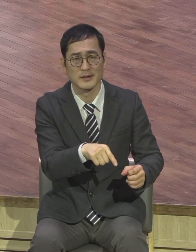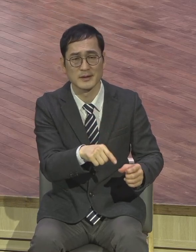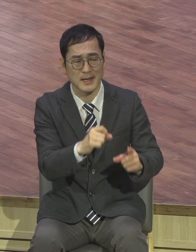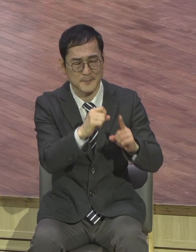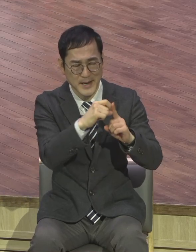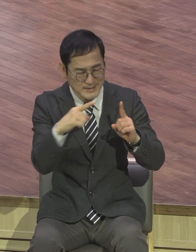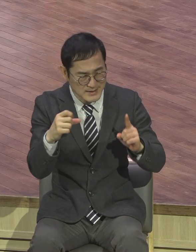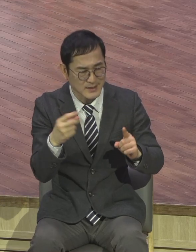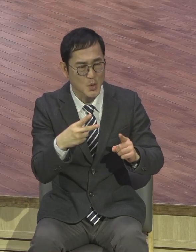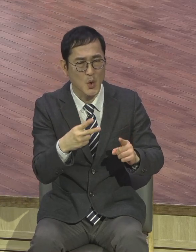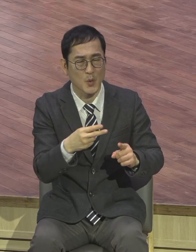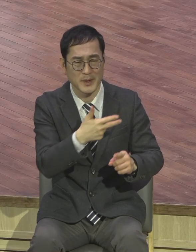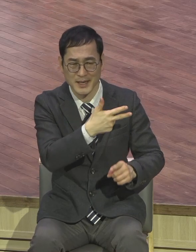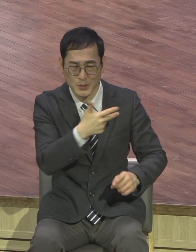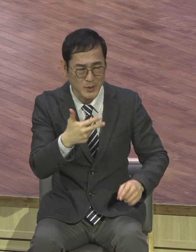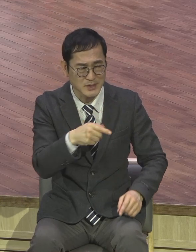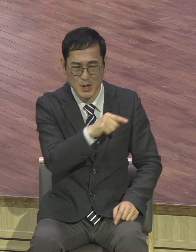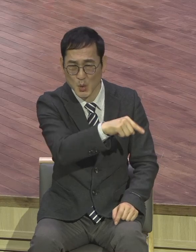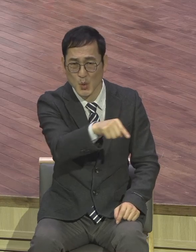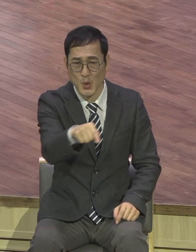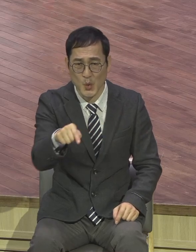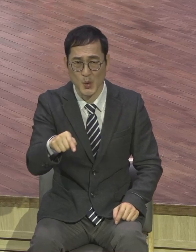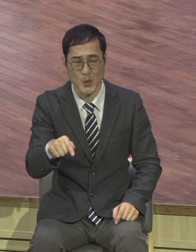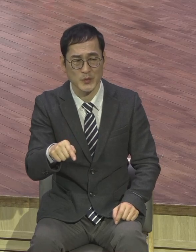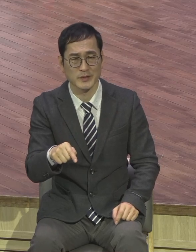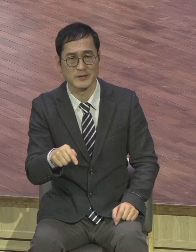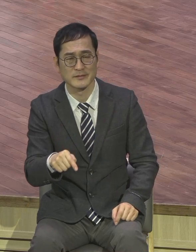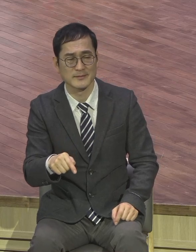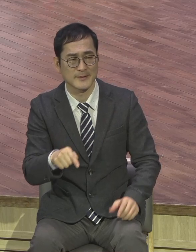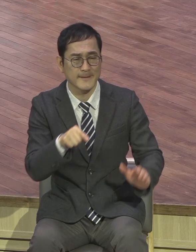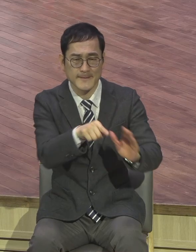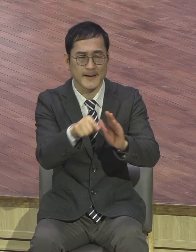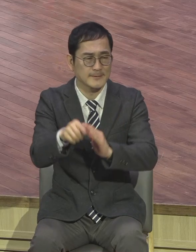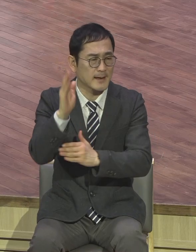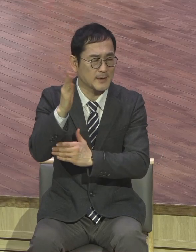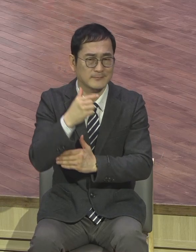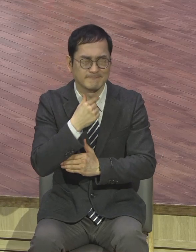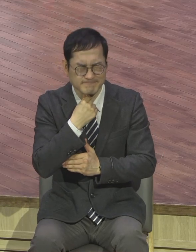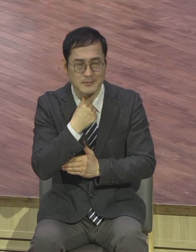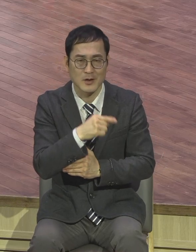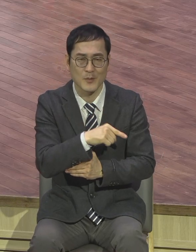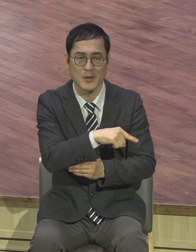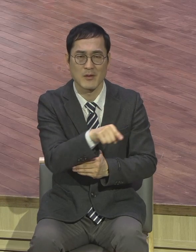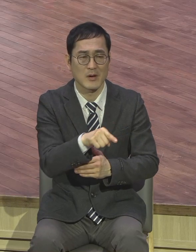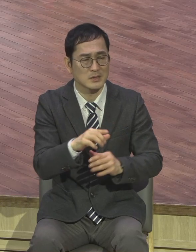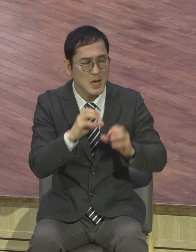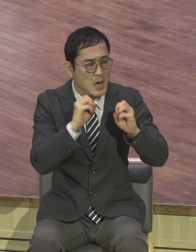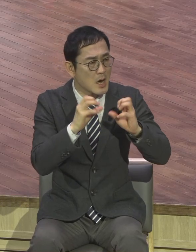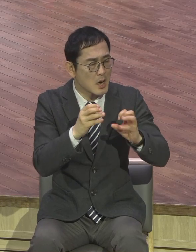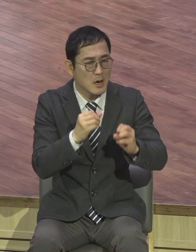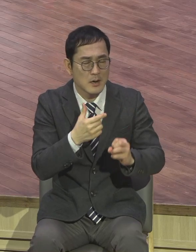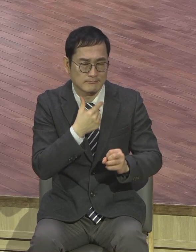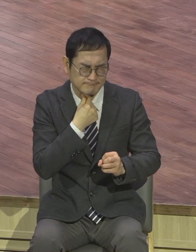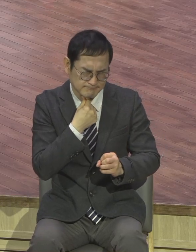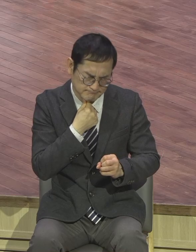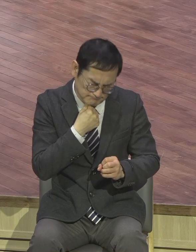현장에 내가 이 강의하고 싶은데 이런 마음 확 있거든 여러분 이런 이런 지금 우리